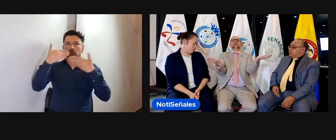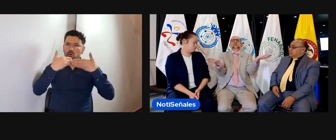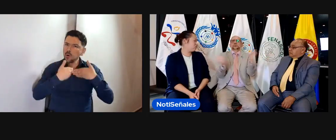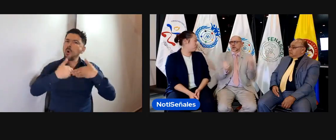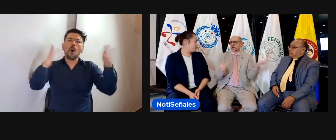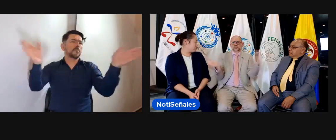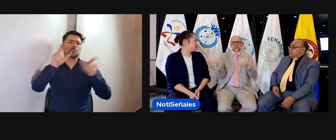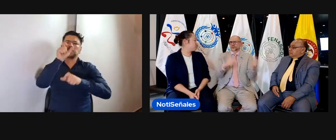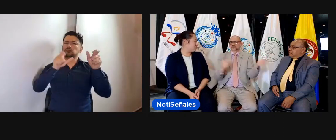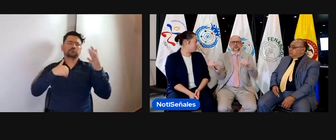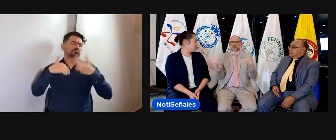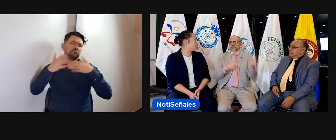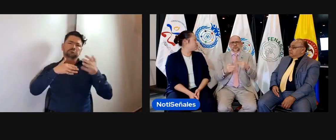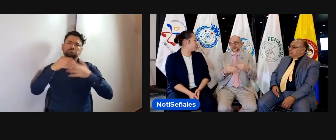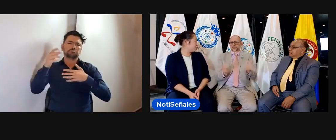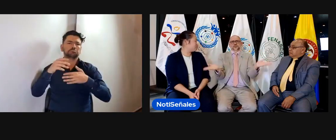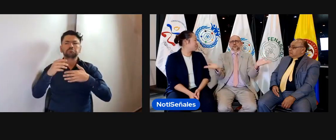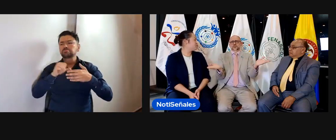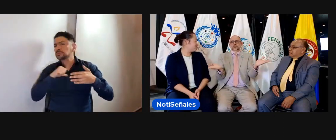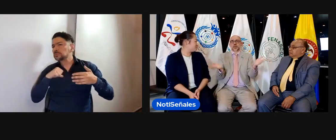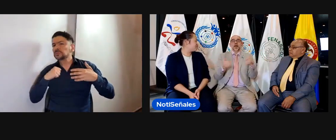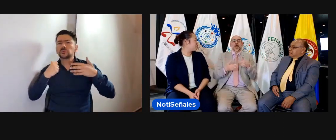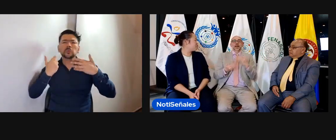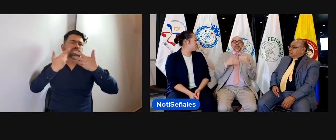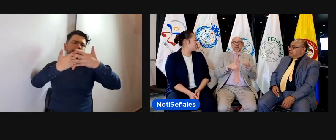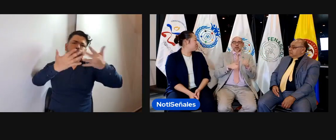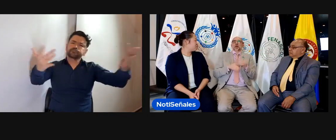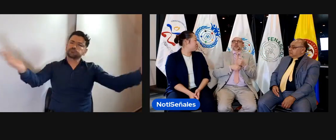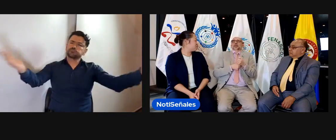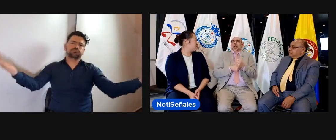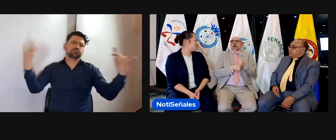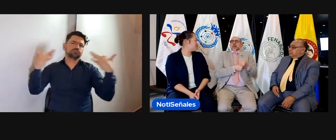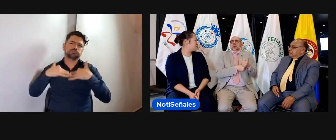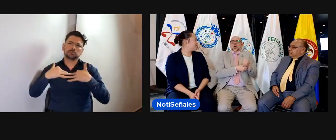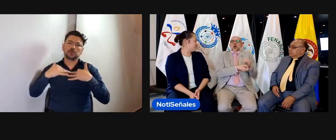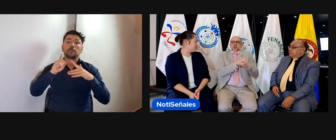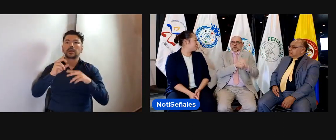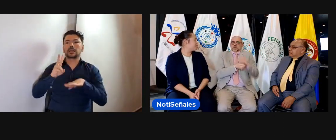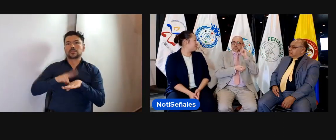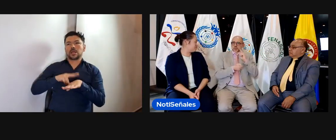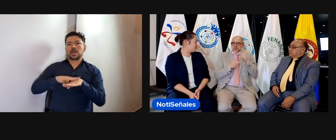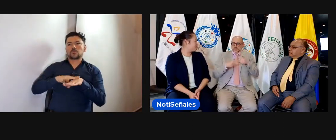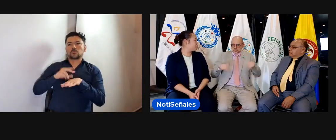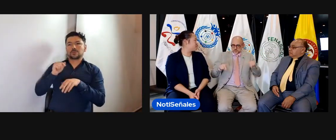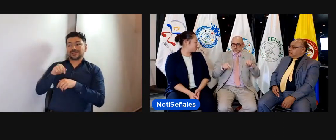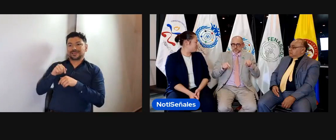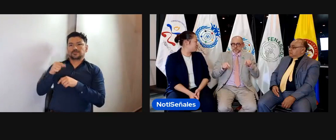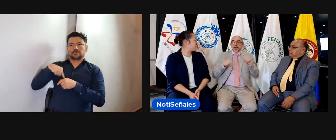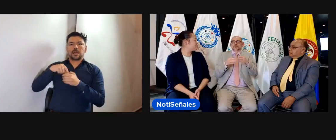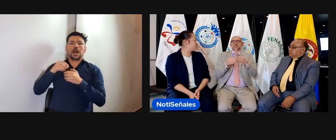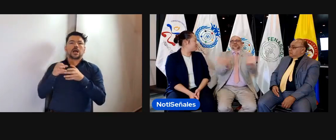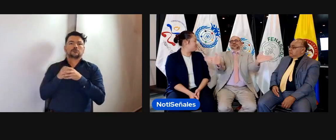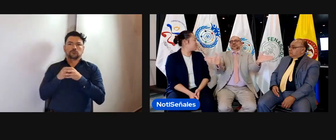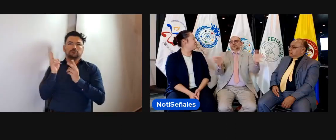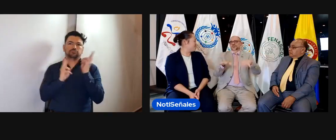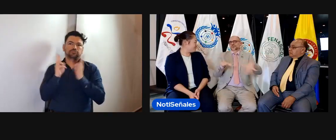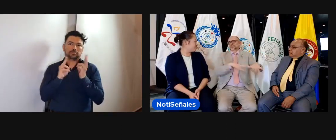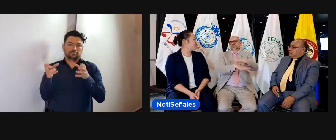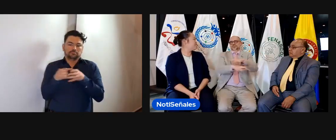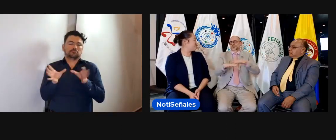órgano y también estamos pues rindiendo cuentas en el Congreso Mundial de las Personas Sordas. Allí